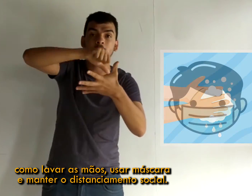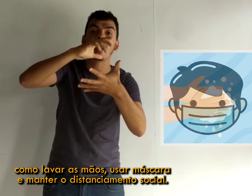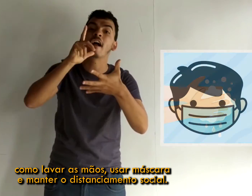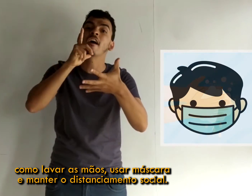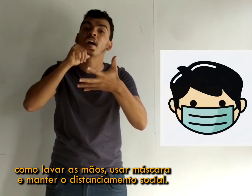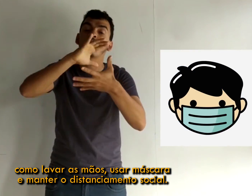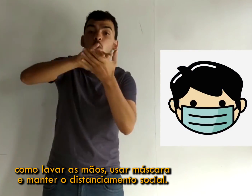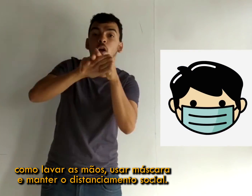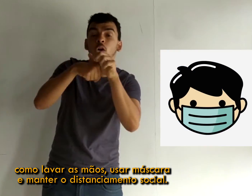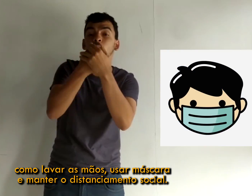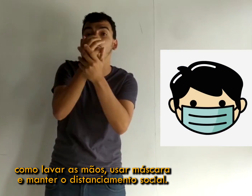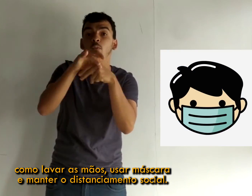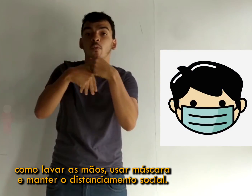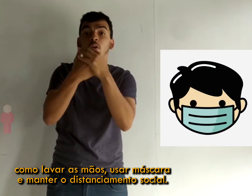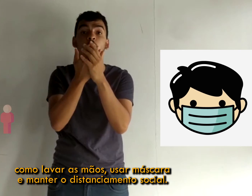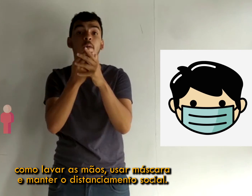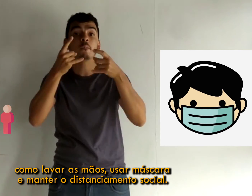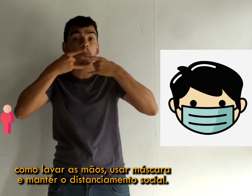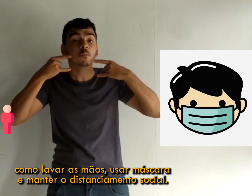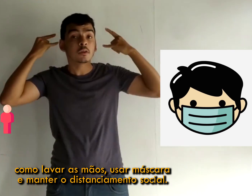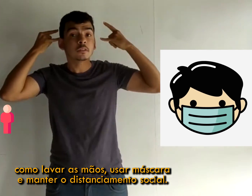máscaras e manter o distanciamento social.